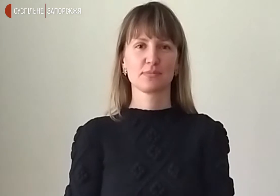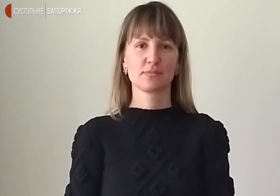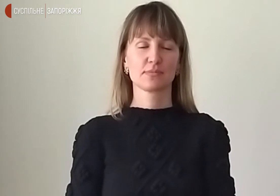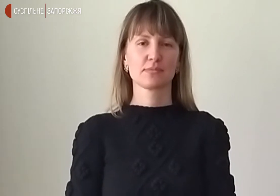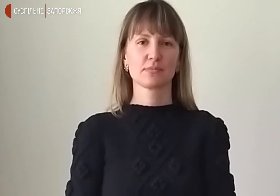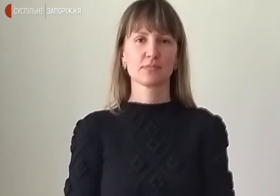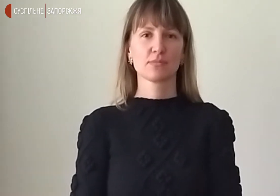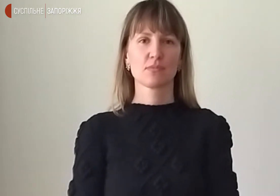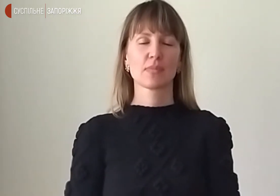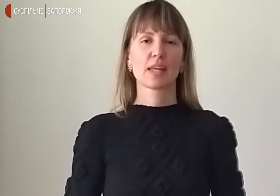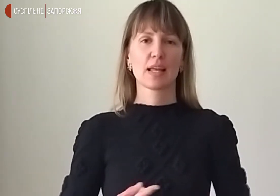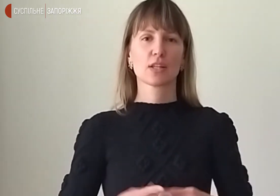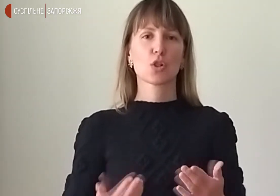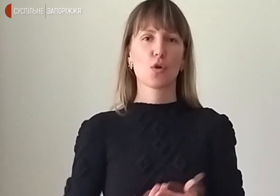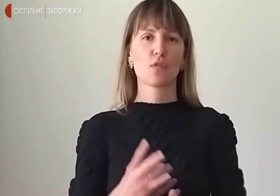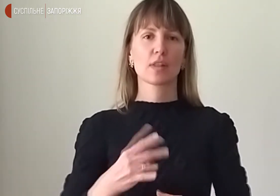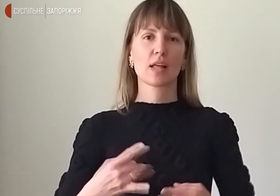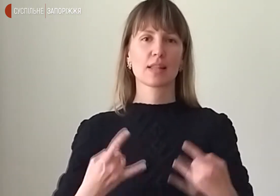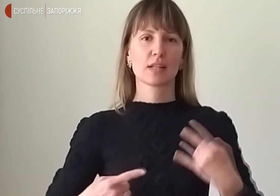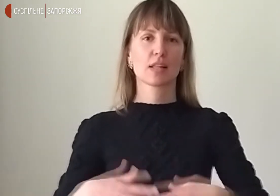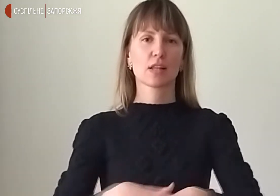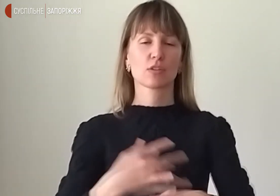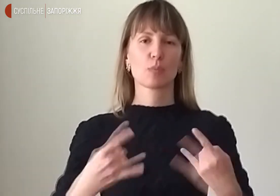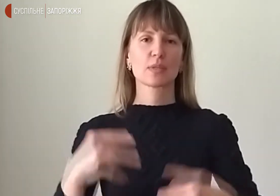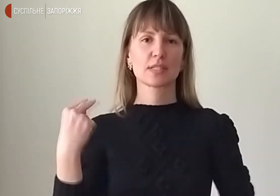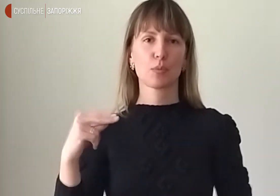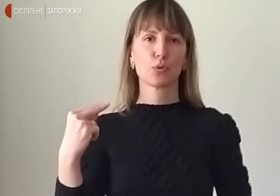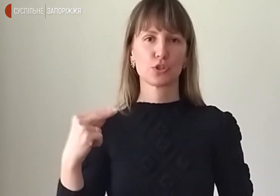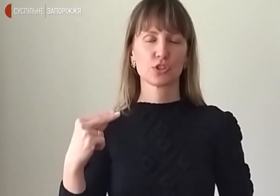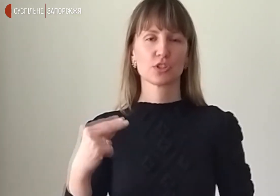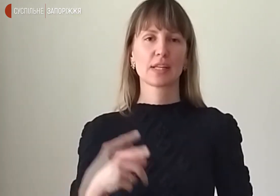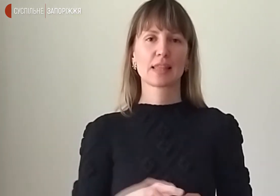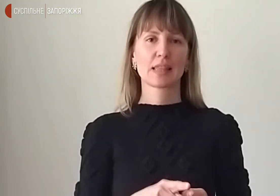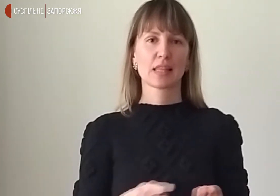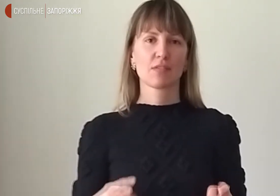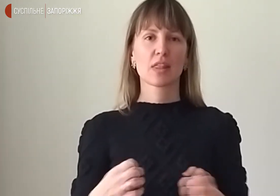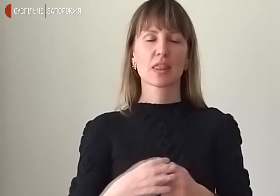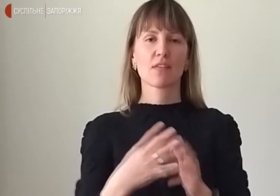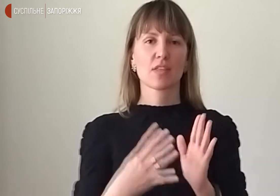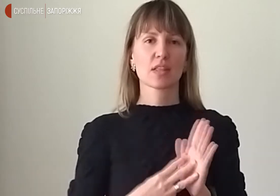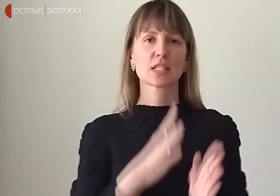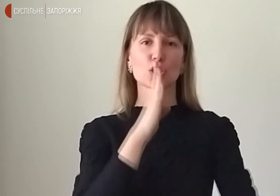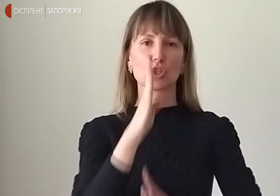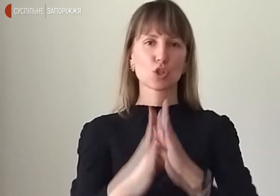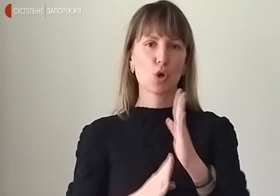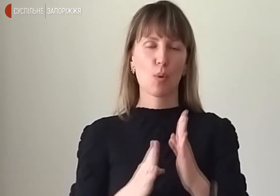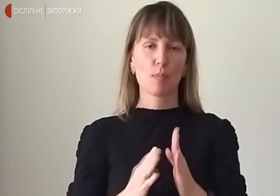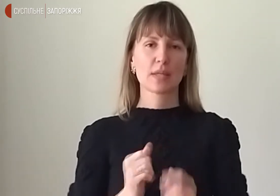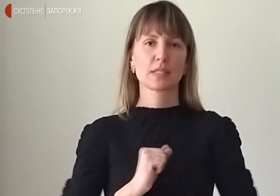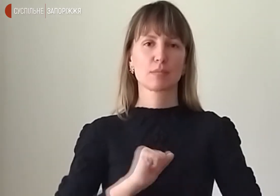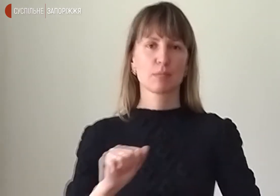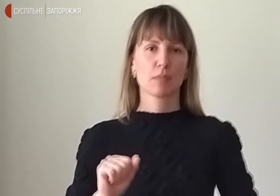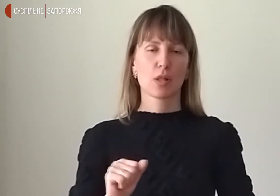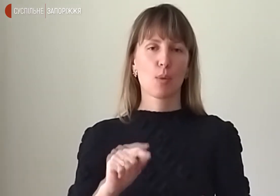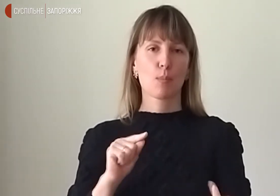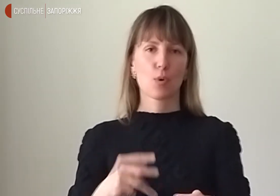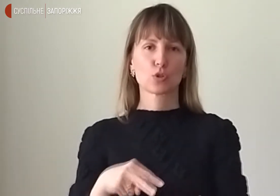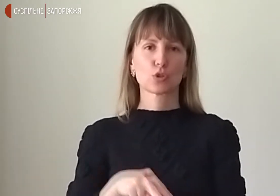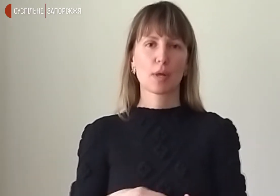Це новини на телеканалі Суспільне Запоріжжя. Триває 19-та доба терорічного протистояння підрозділів